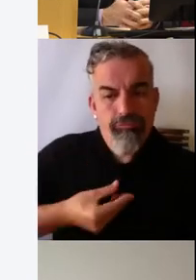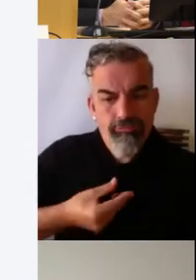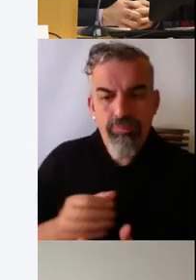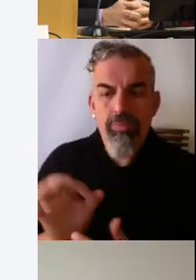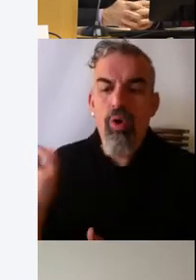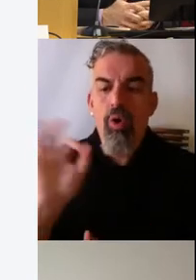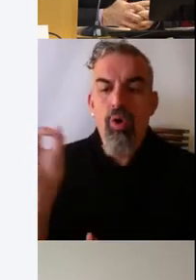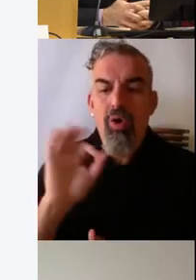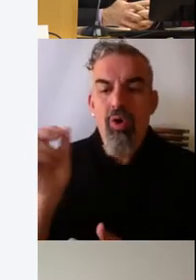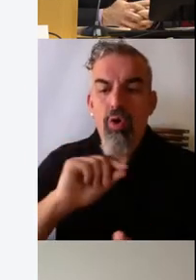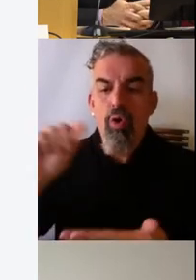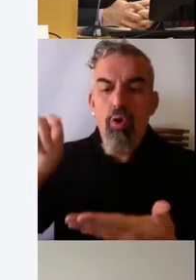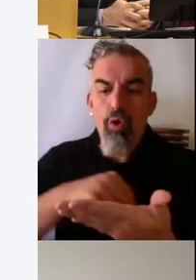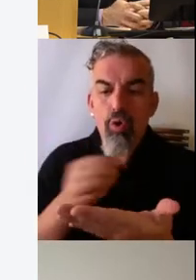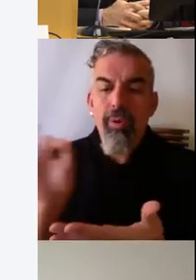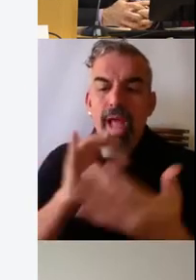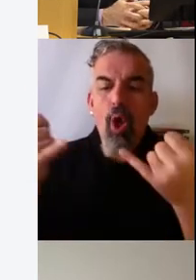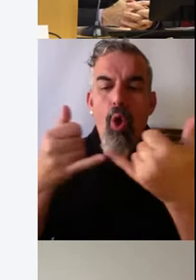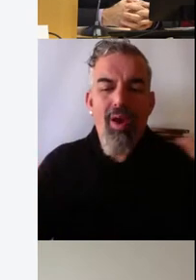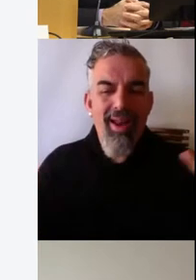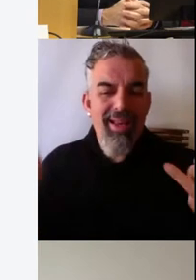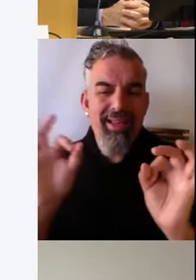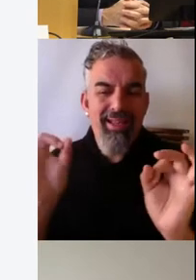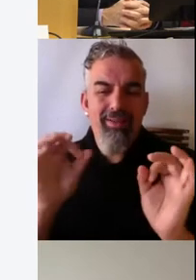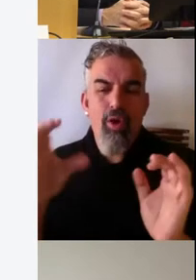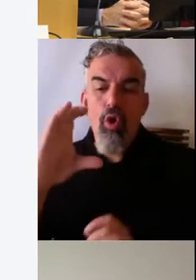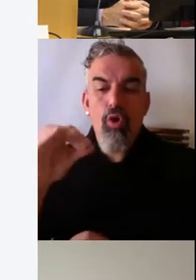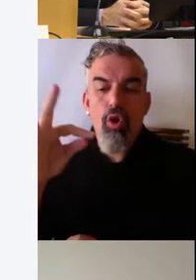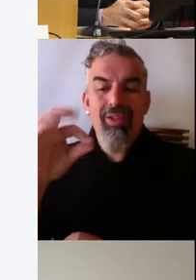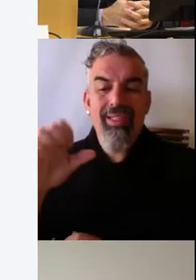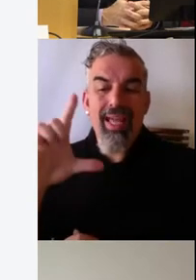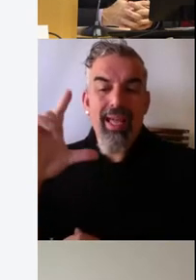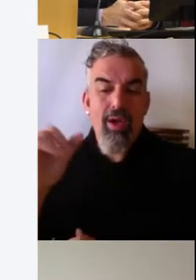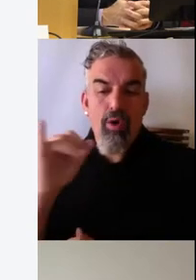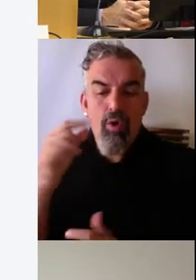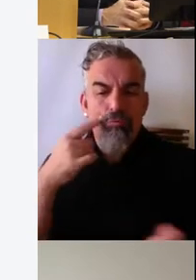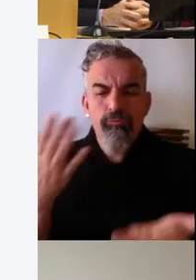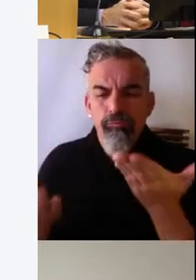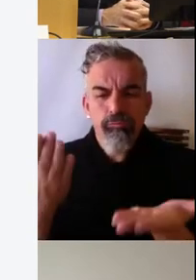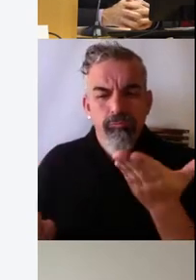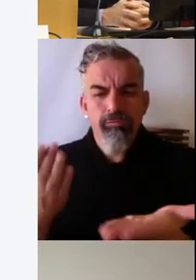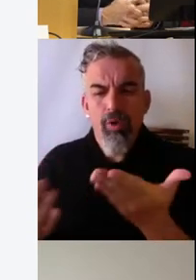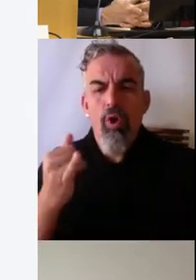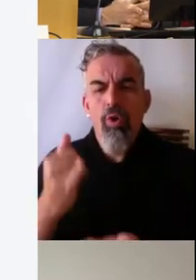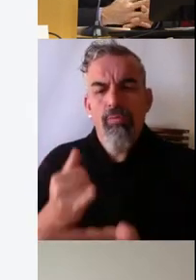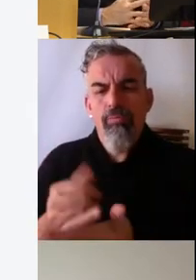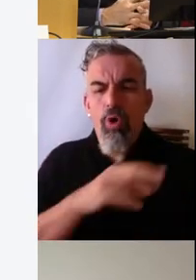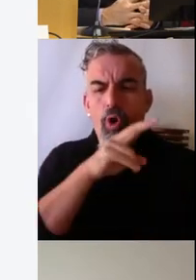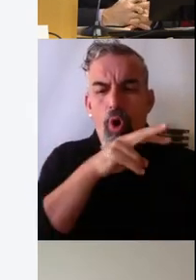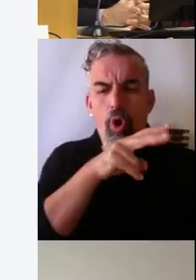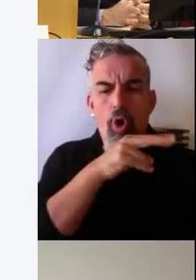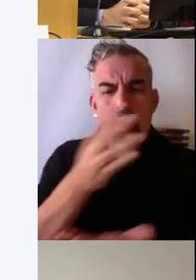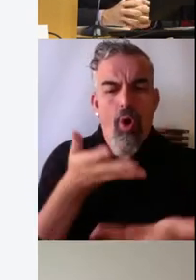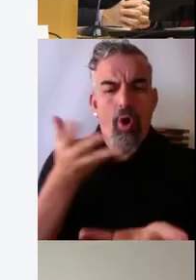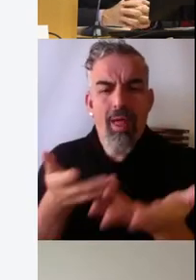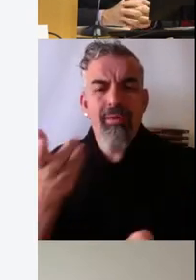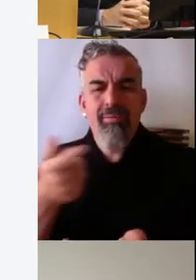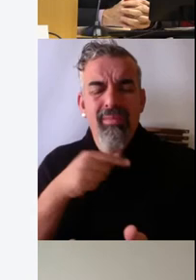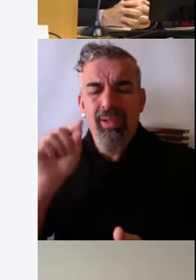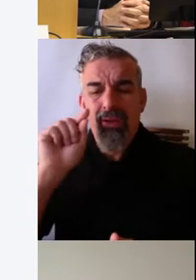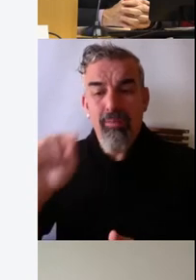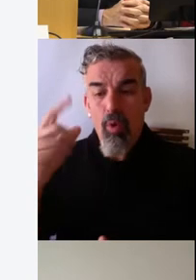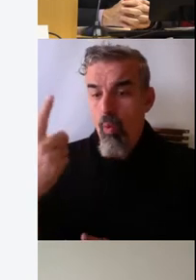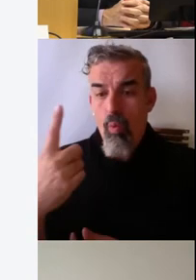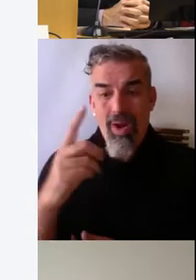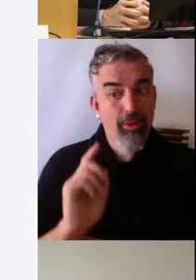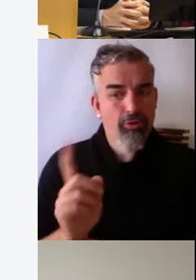Utilizáis rúbricas o líneas de listas de cotejo. Utilizáis pruebas orales. Podéis marcar todas las que queráis, no es una